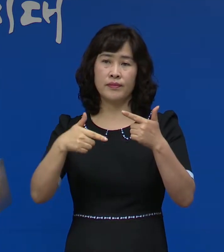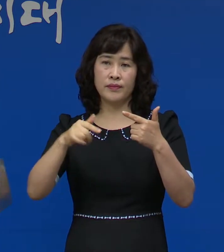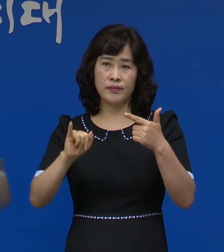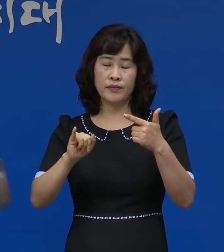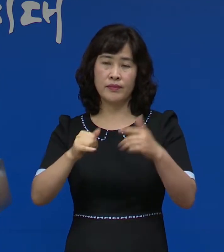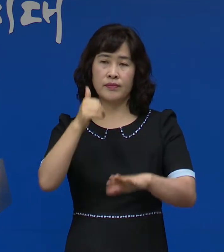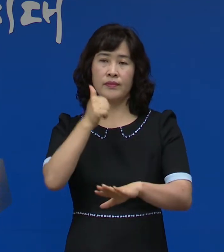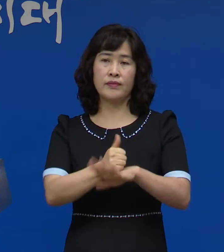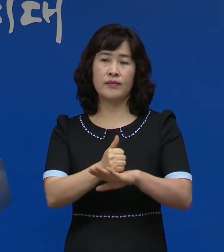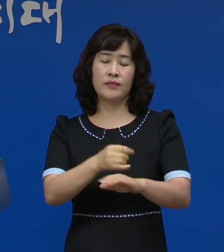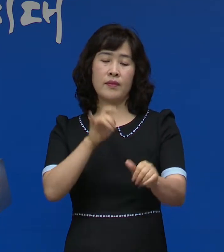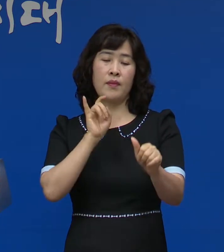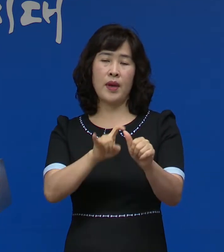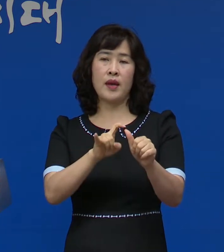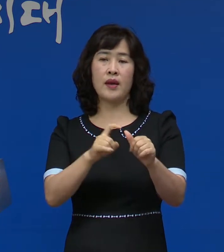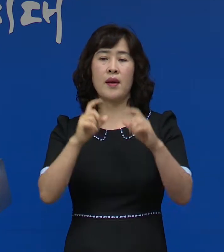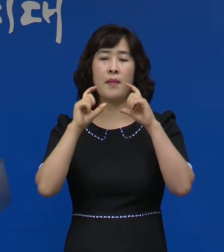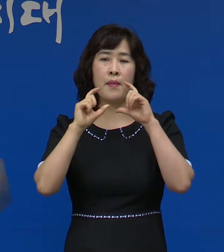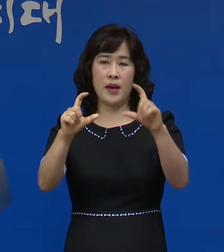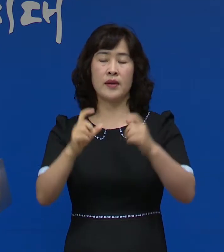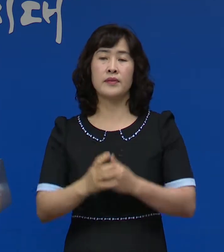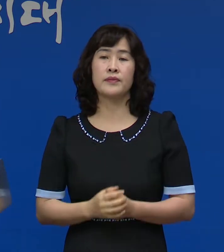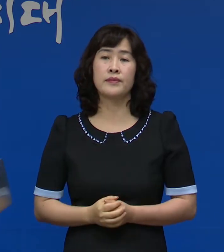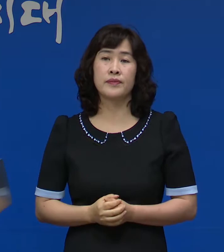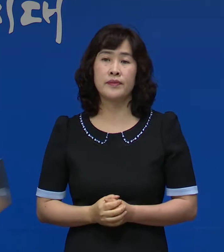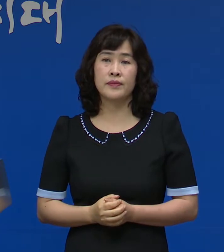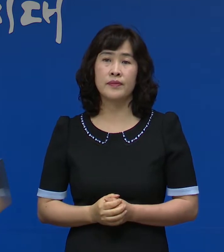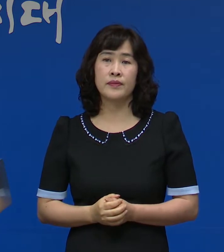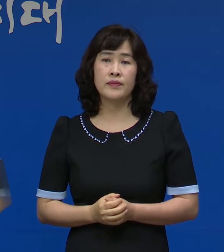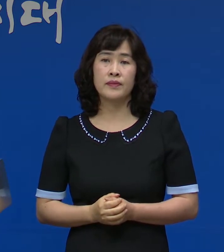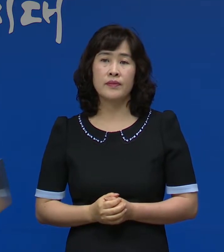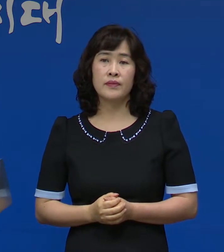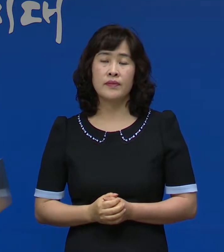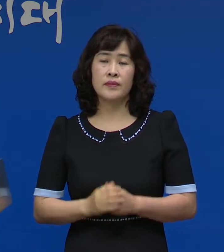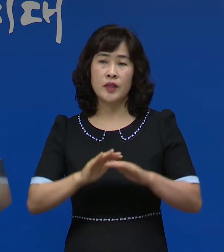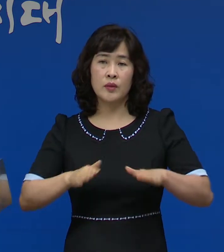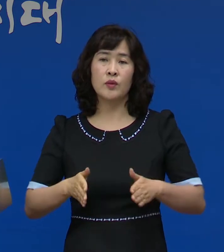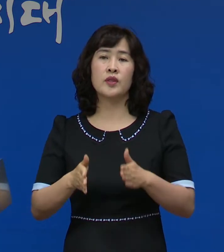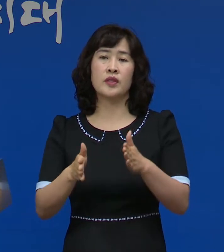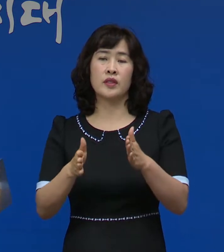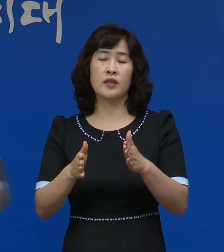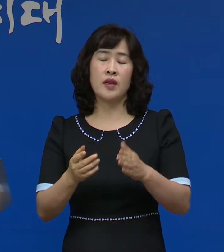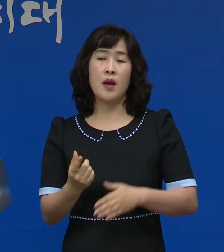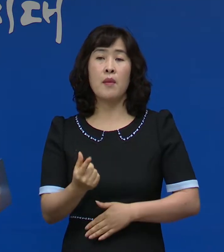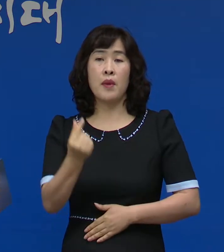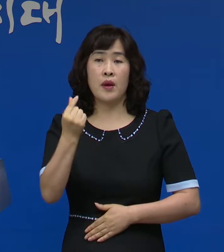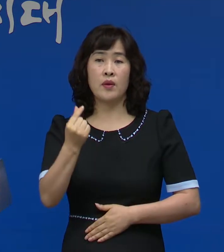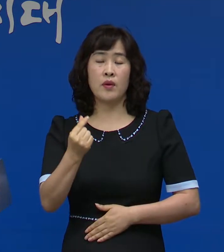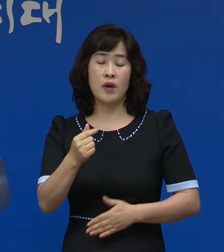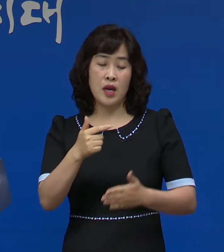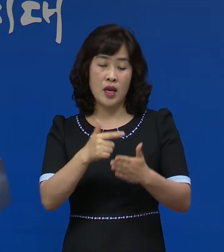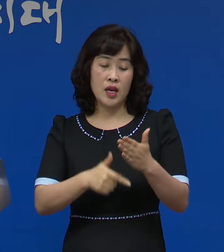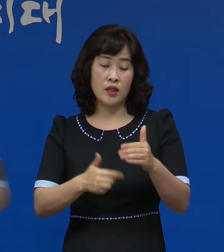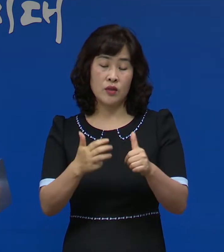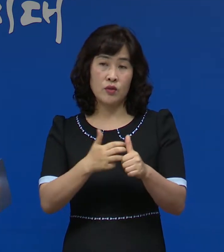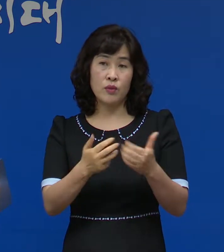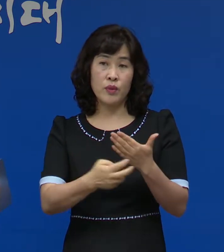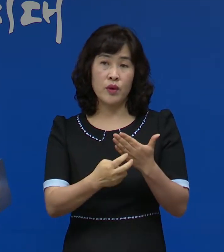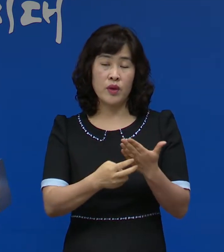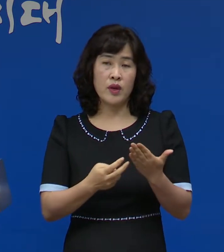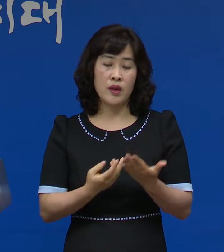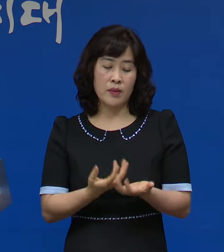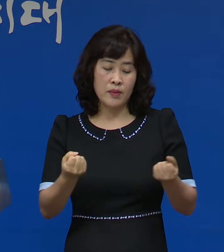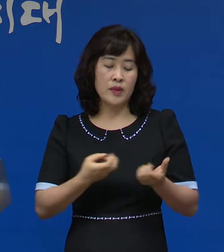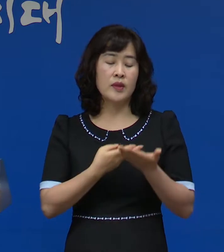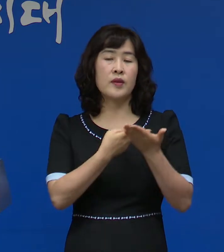최종 양성으로 판정이 되었습니다 우리 도에서는 즉시 강진의료원의 격리